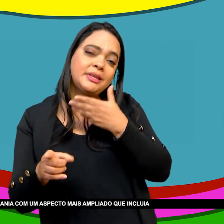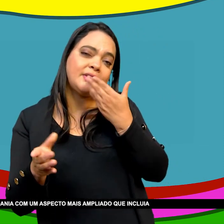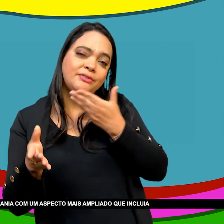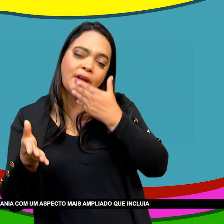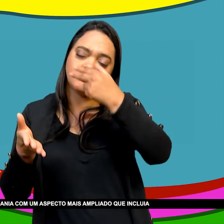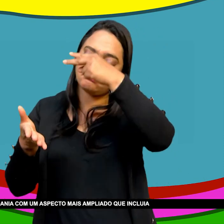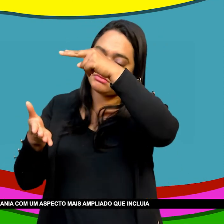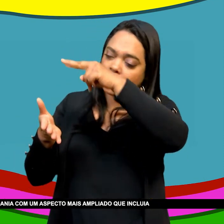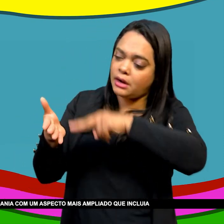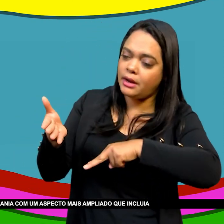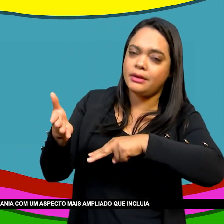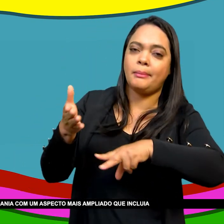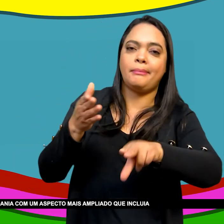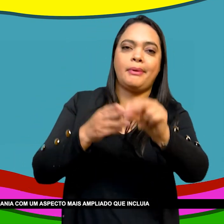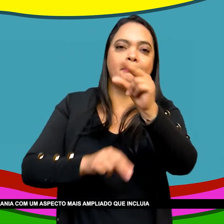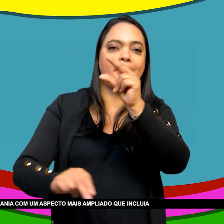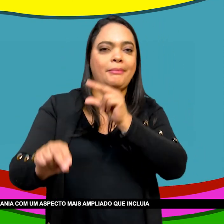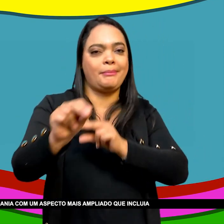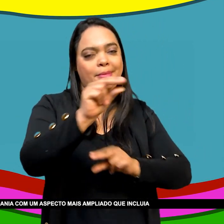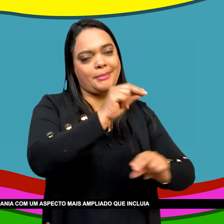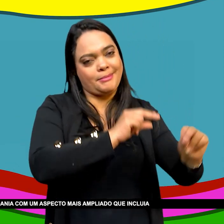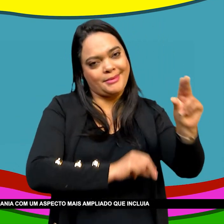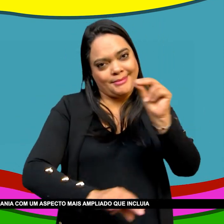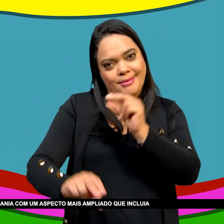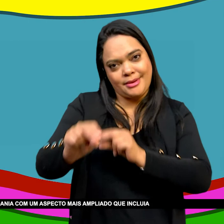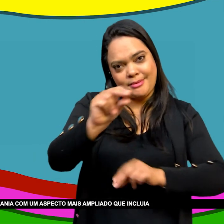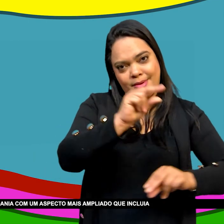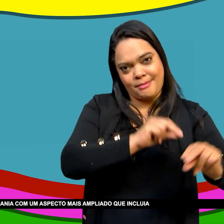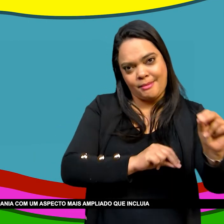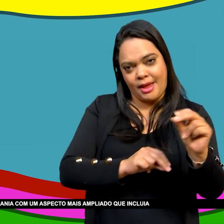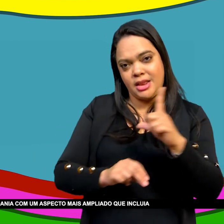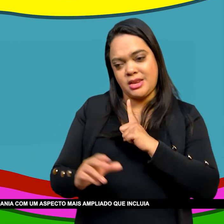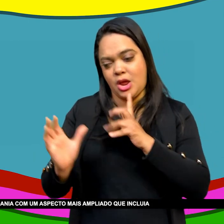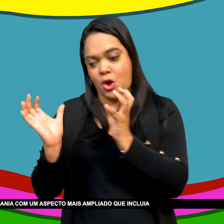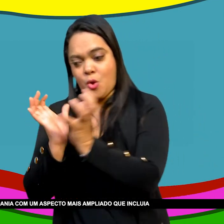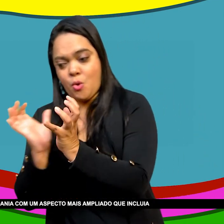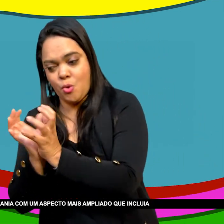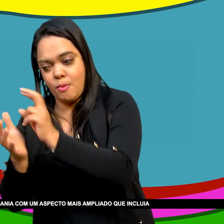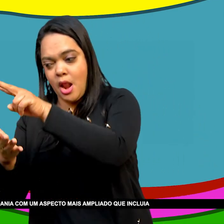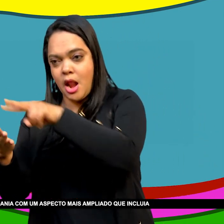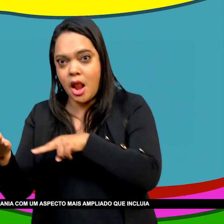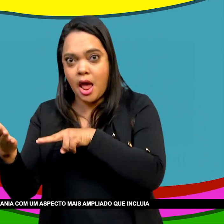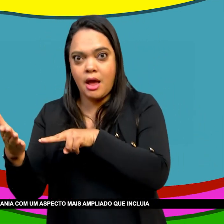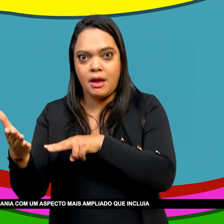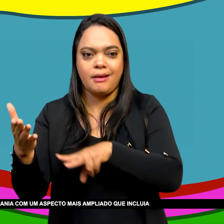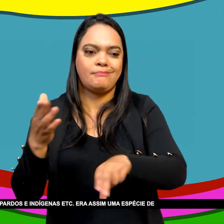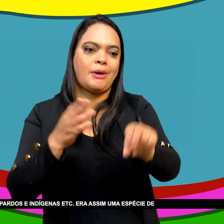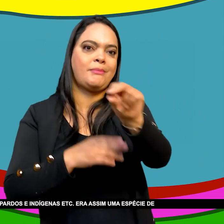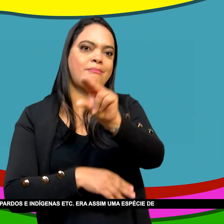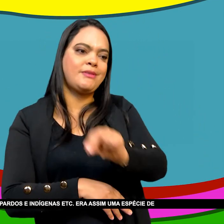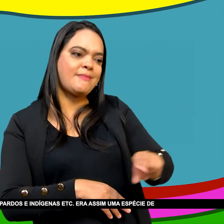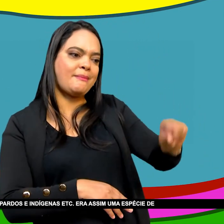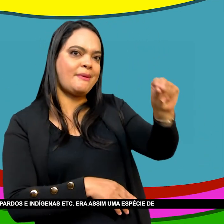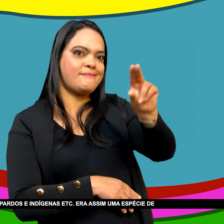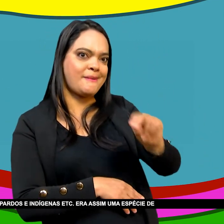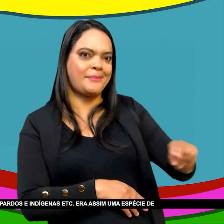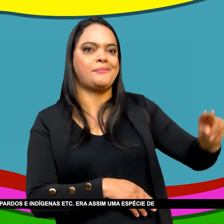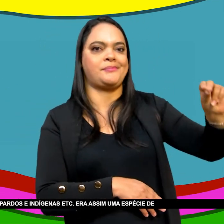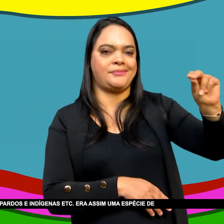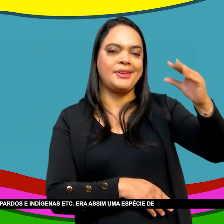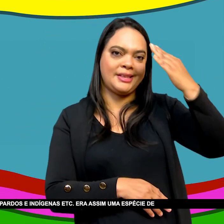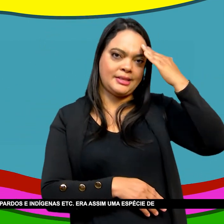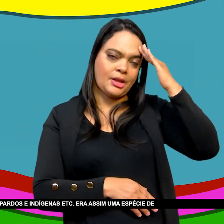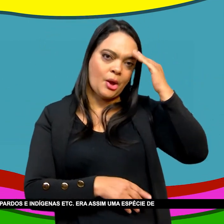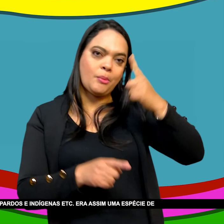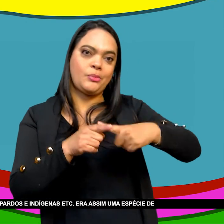Então ele também Enxergava A cidadania Com um aspecto Mais ampliado Incluía toda A população Pobre